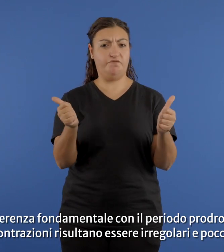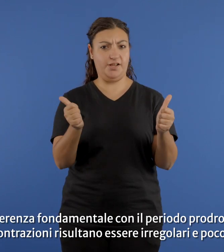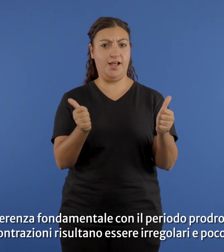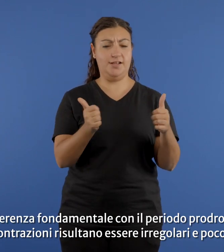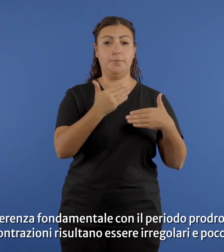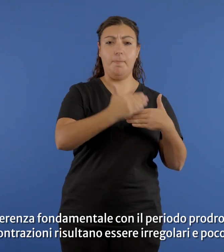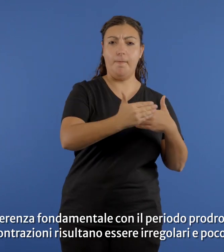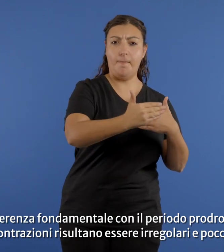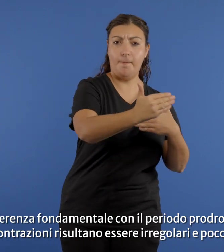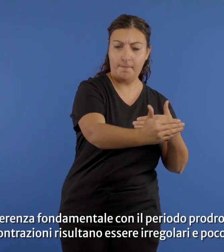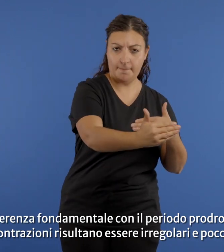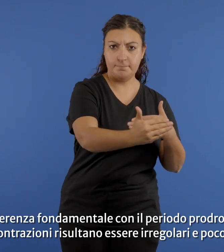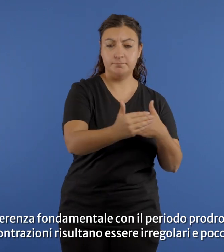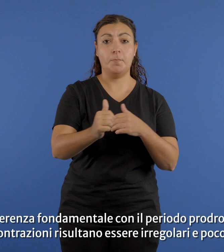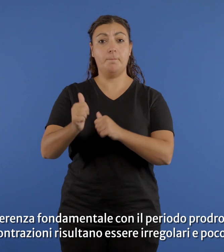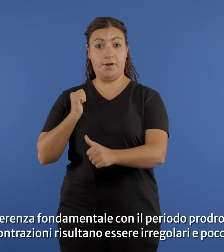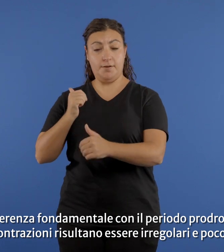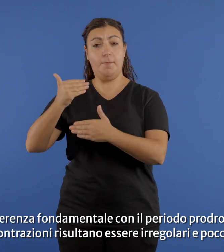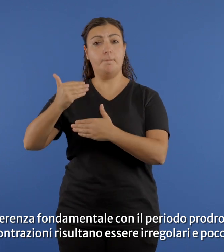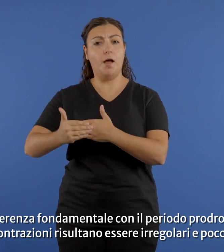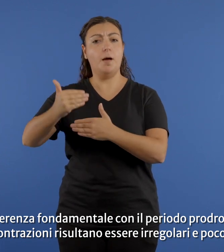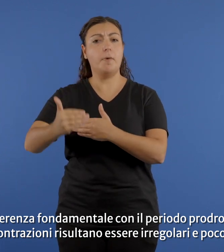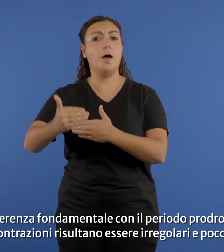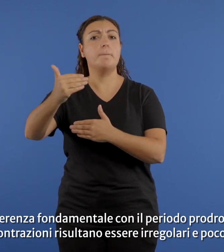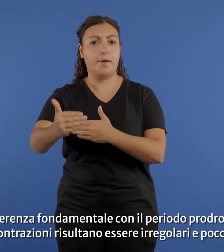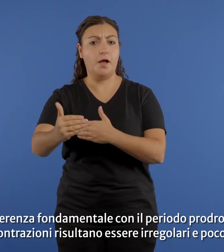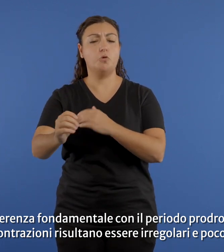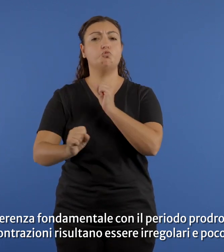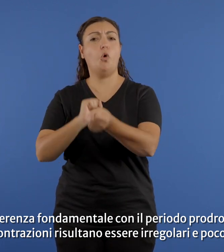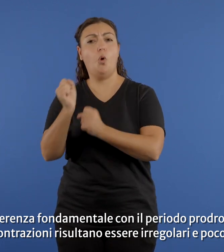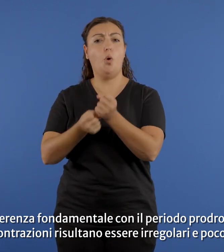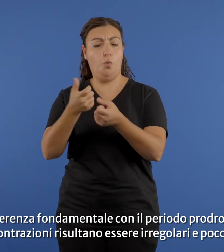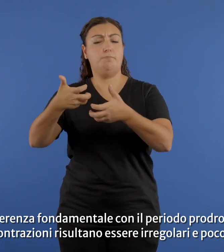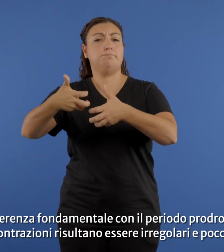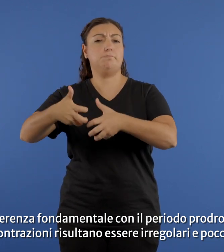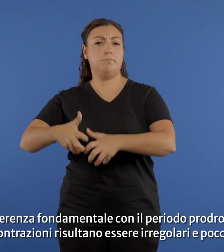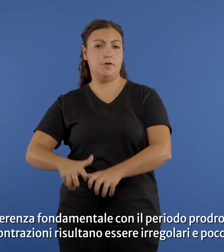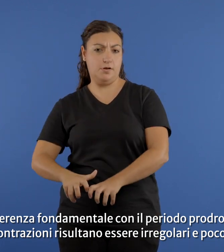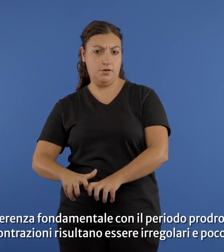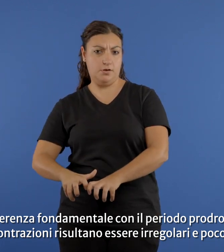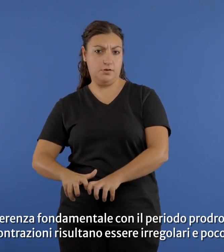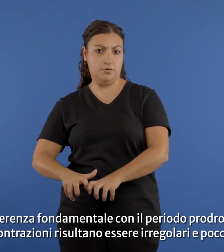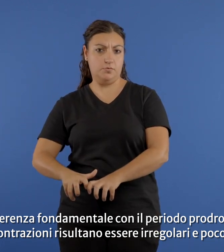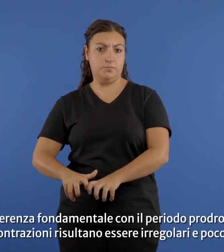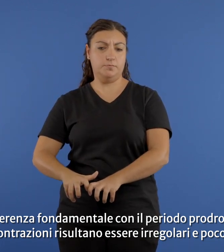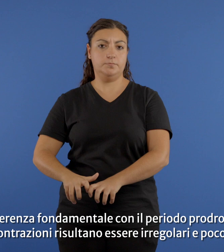Differenza fondamentale con il periodo prodromico, dove le contrazioni risultano essere irregolari e poco dolorose.